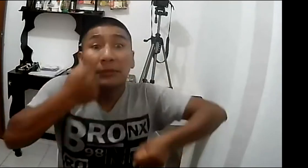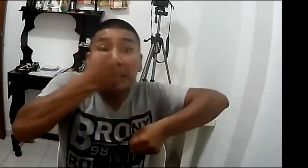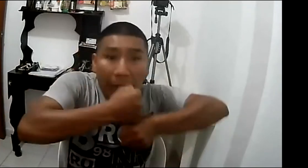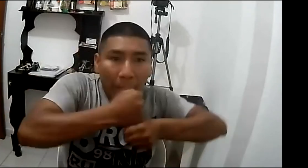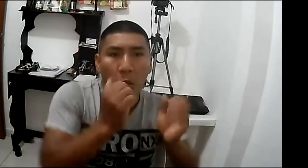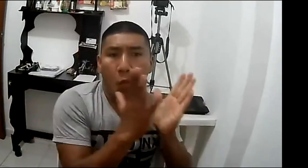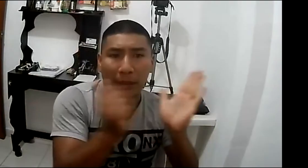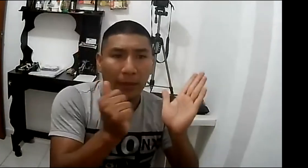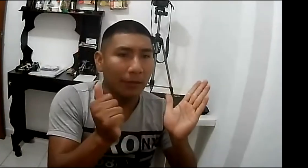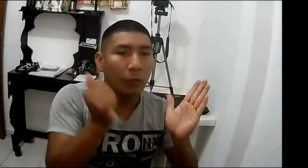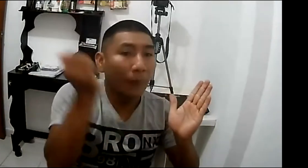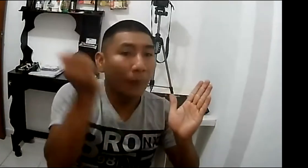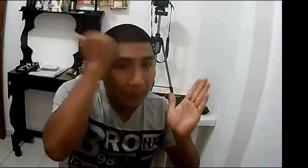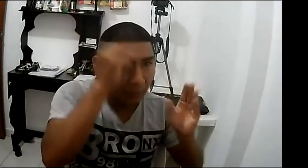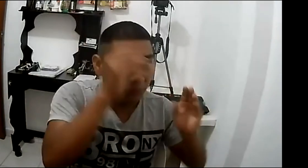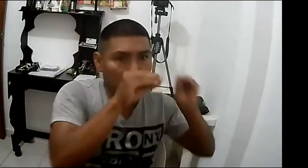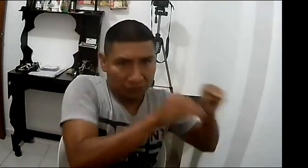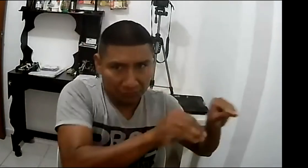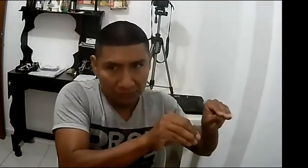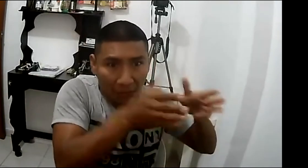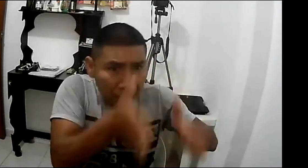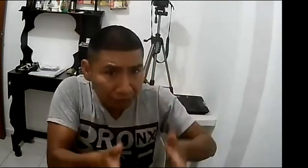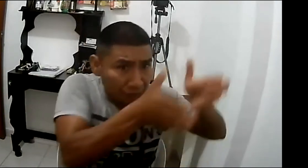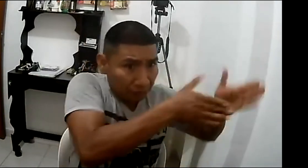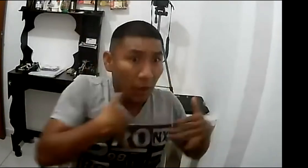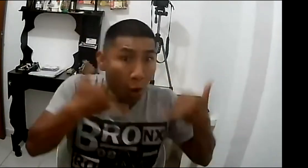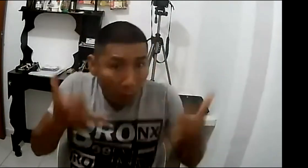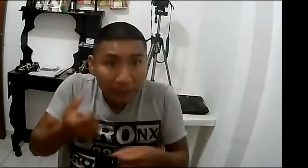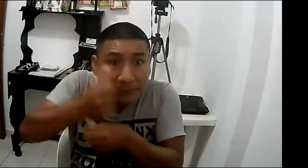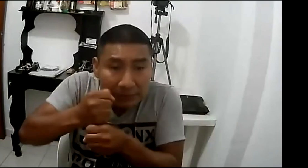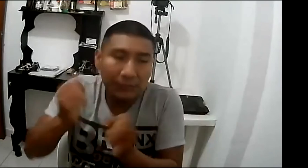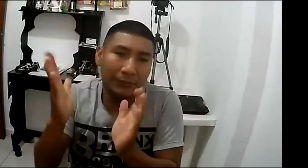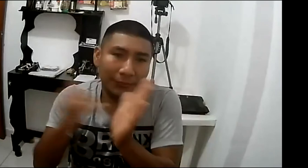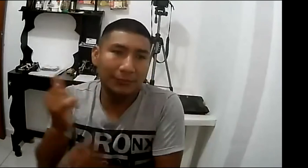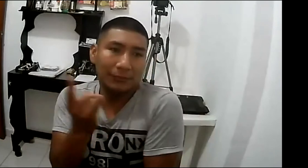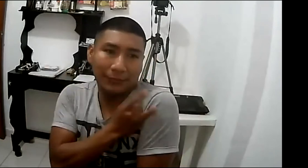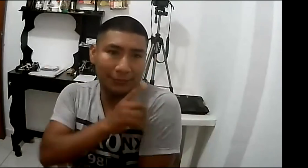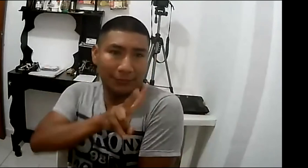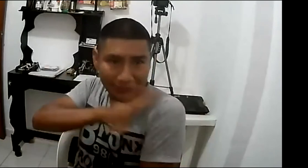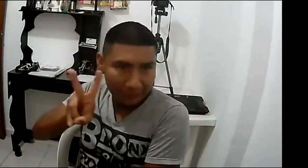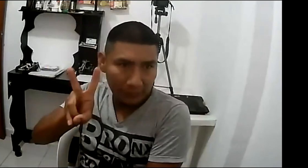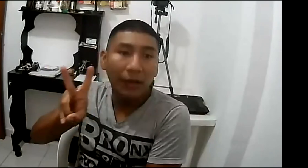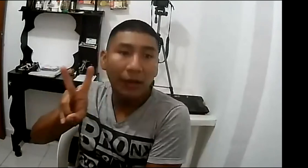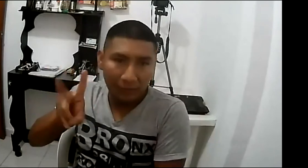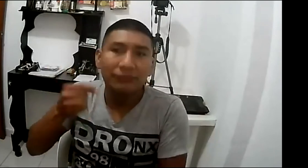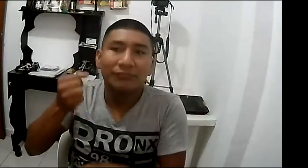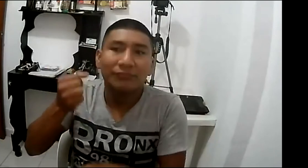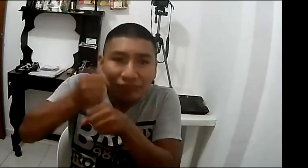bueno en estos momentos soy profesor en el colegio de Azorbal con niños y también